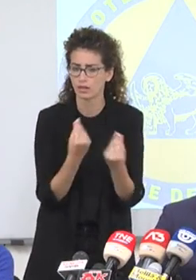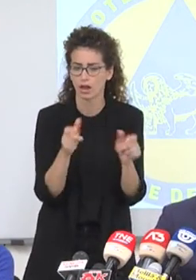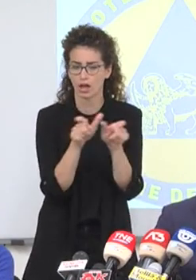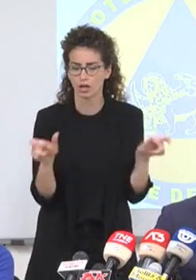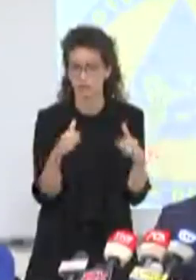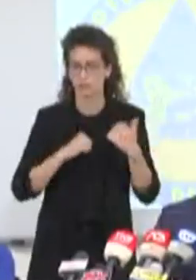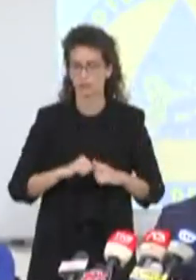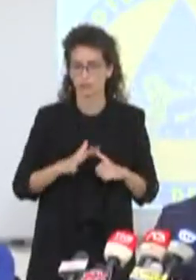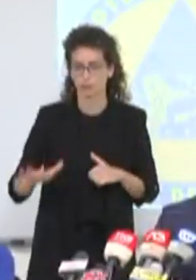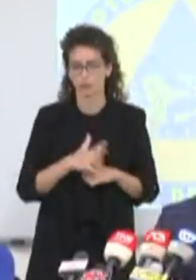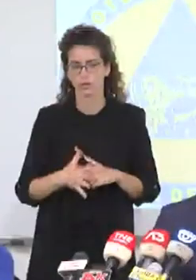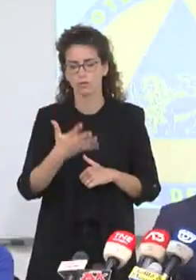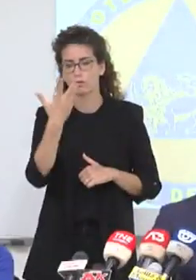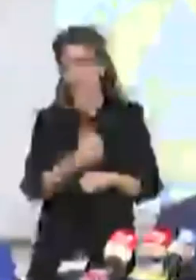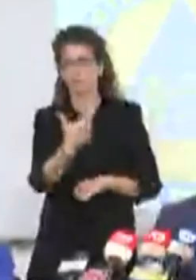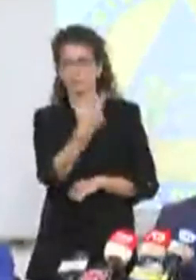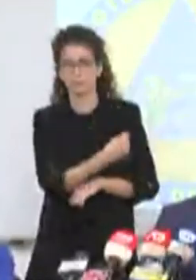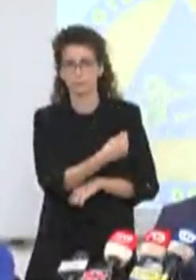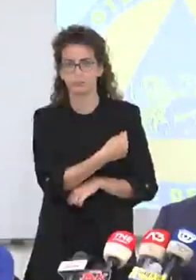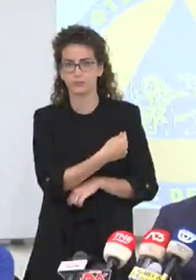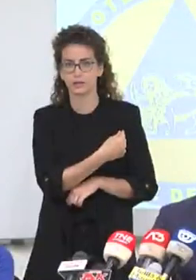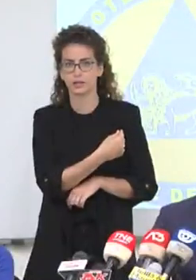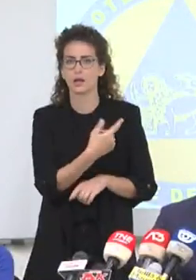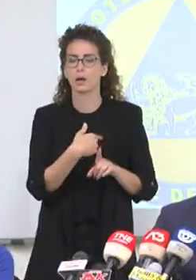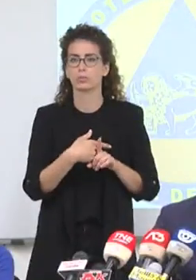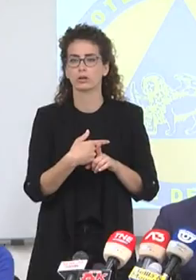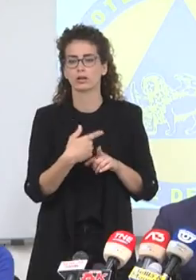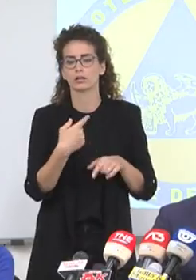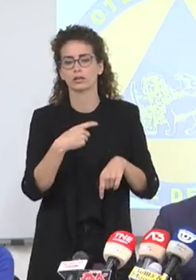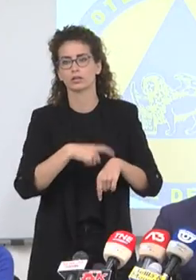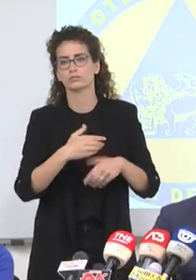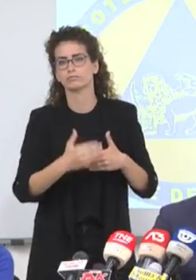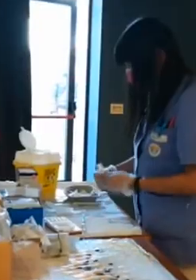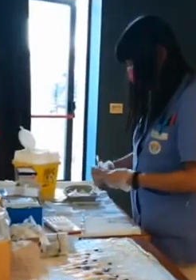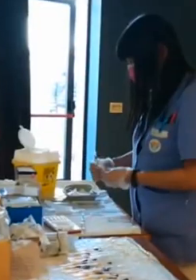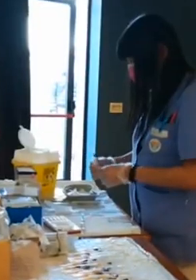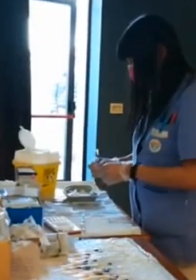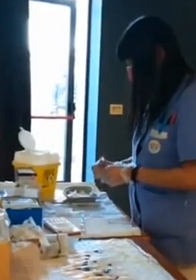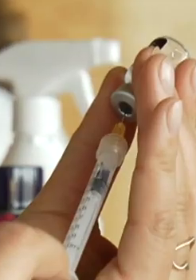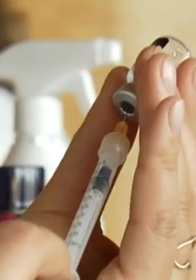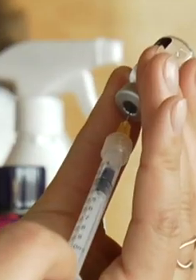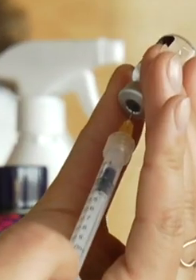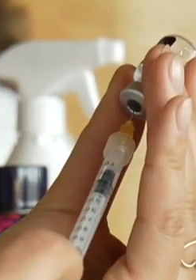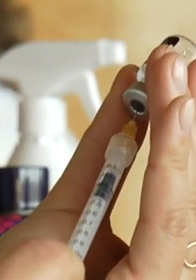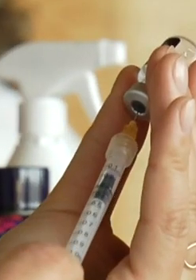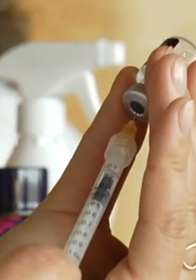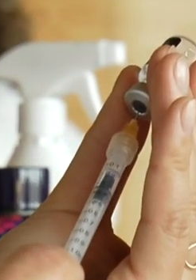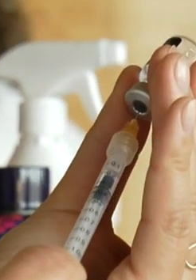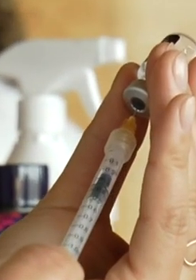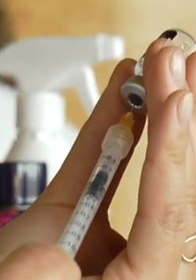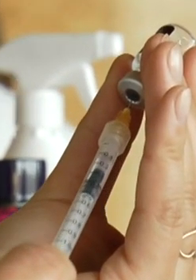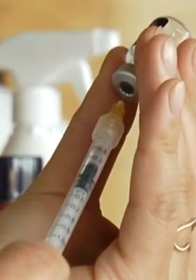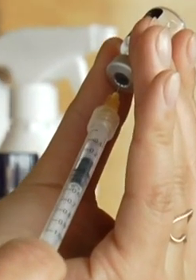deciso di vaccinarsi, ma anche hanno deciso di procrastinare la vaccinazione all'autunno. Fenomeno che ribadisce Zaia non ha nessun